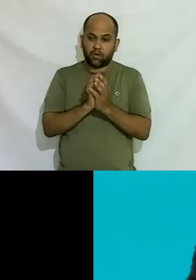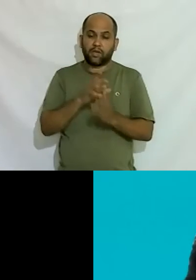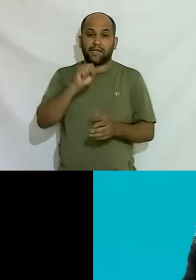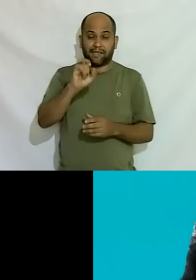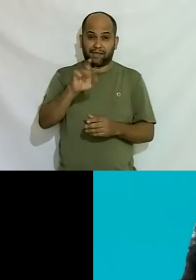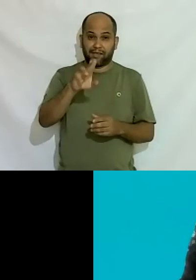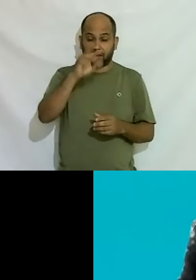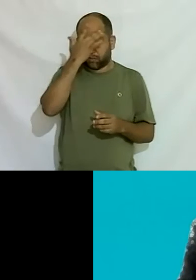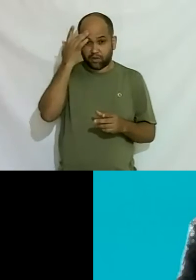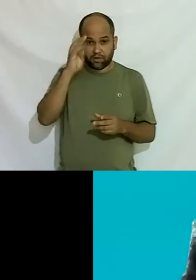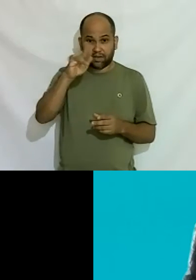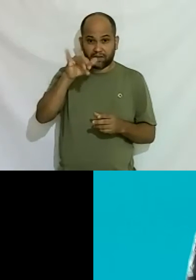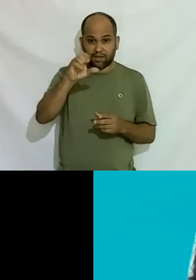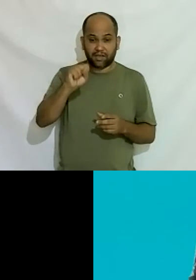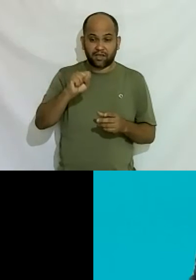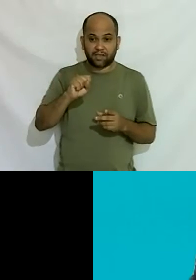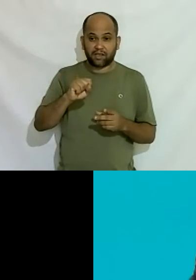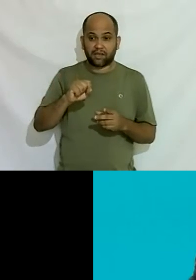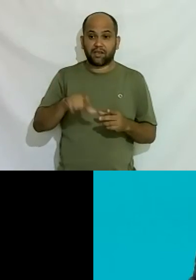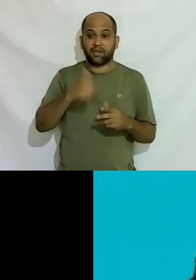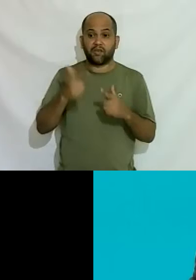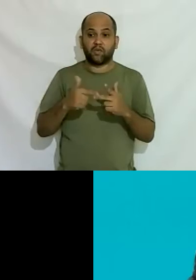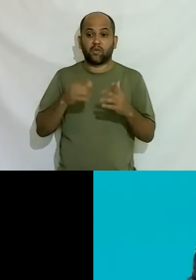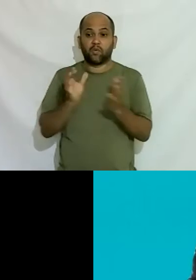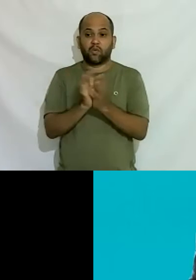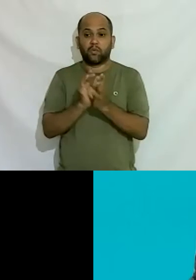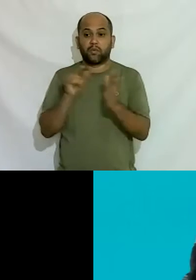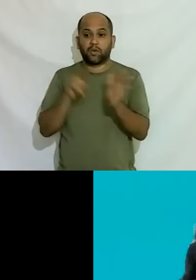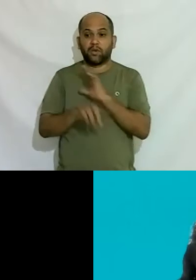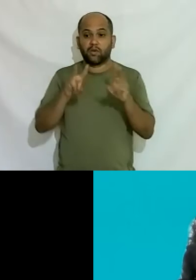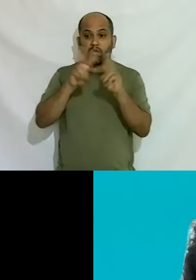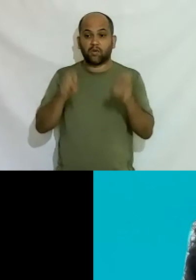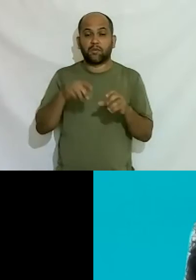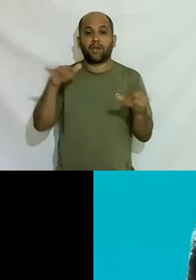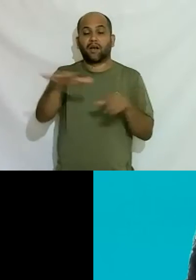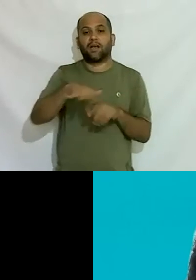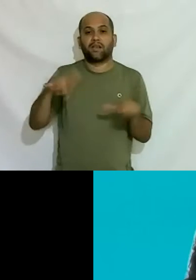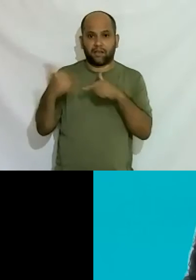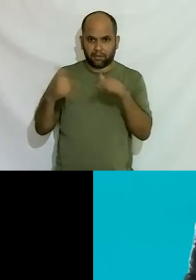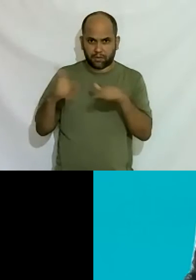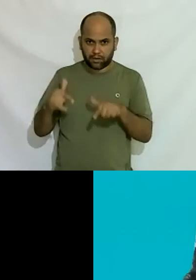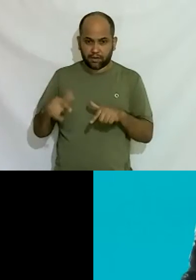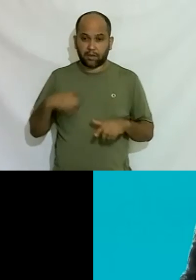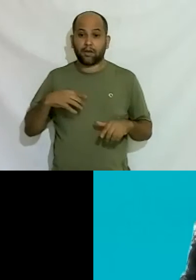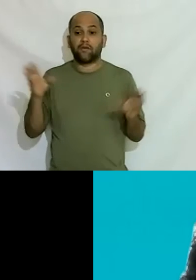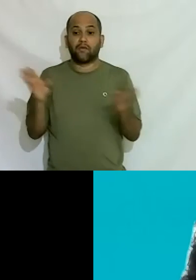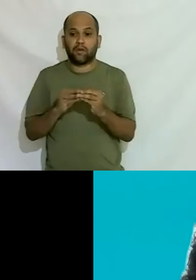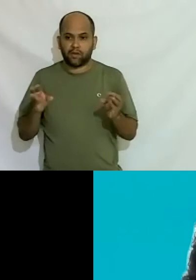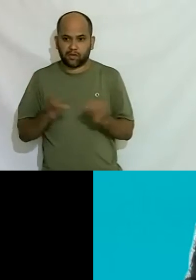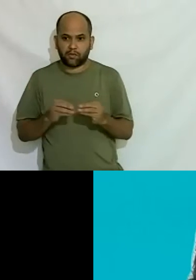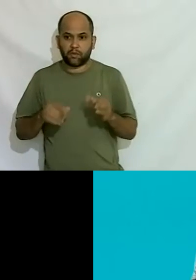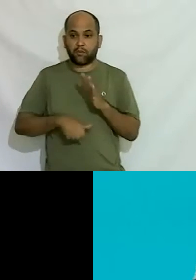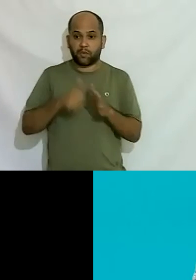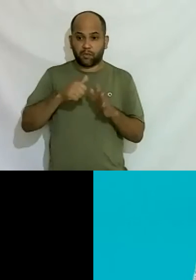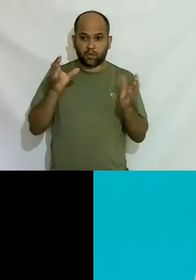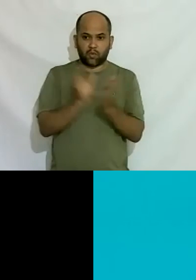trans diante dessa realidade e o segundo grupo de perguntas é sobre a questão do mercado de trabalho então vou resumir o primeiro grupo de questões